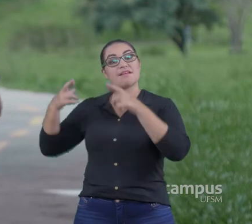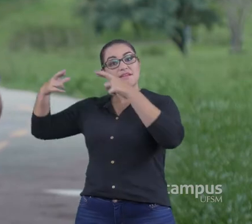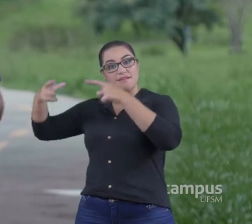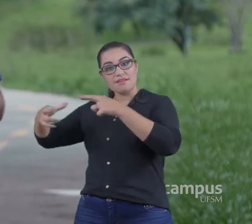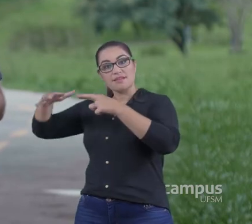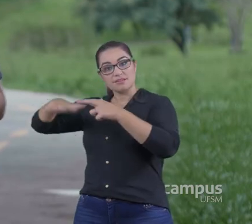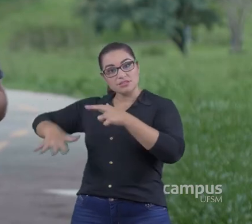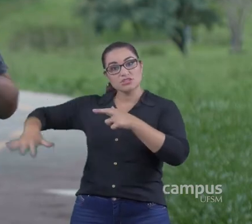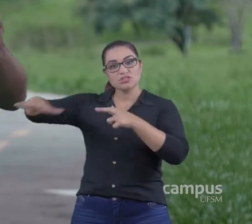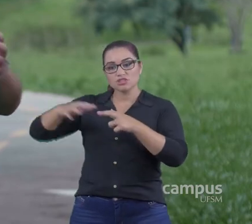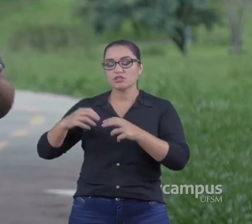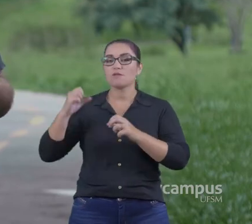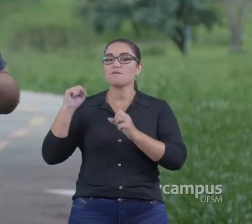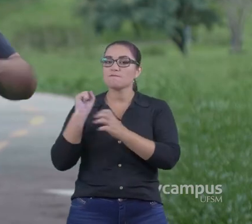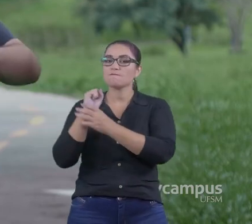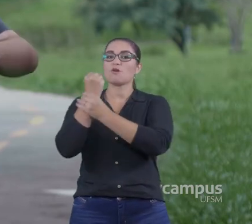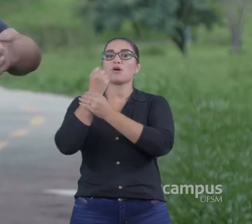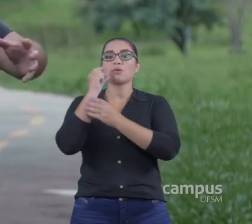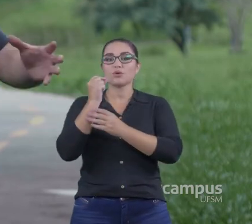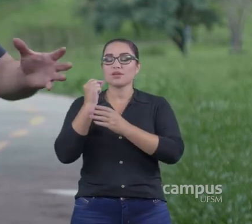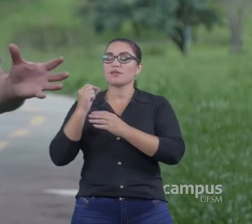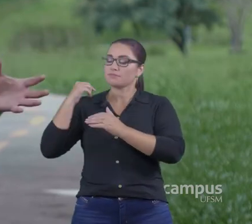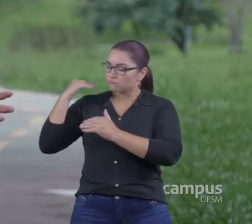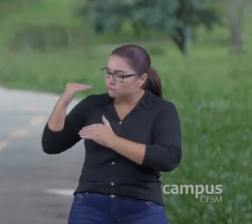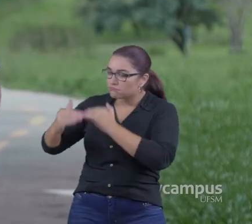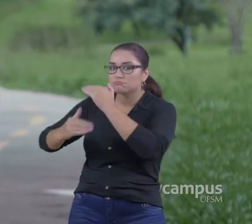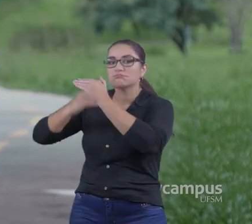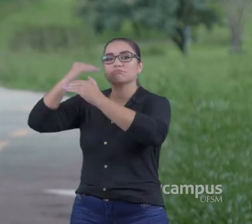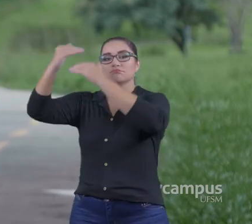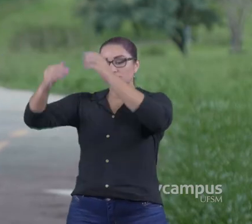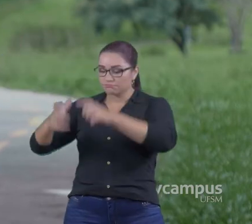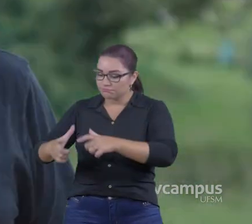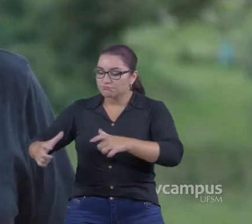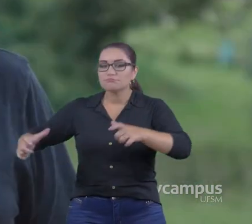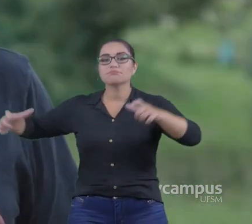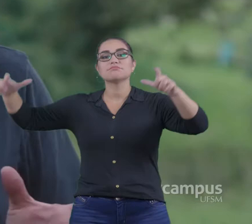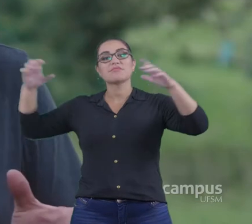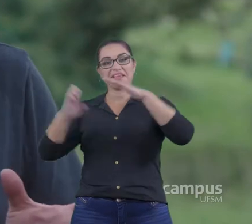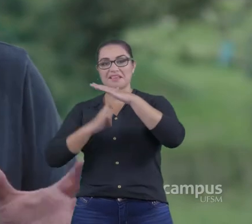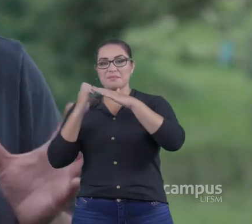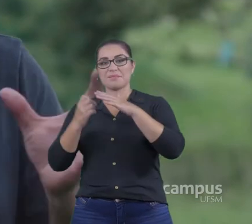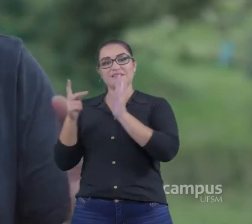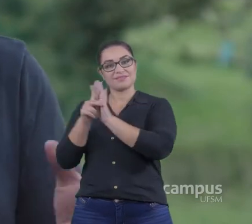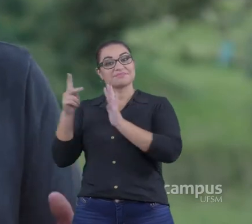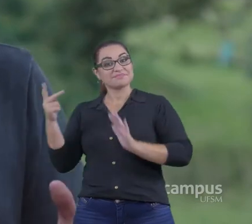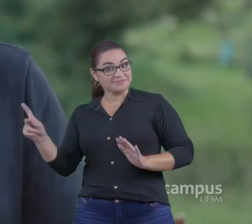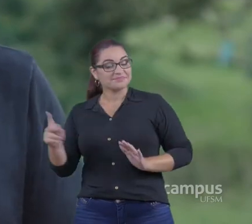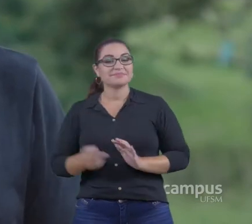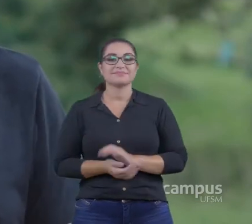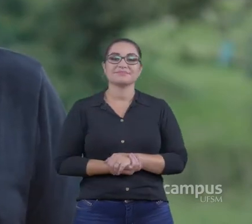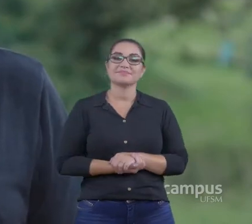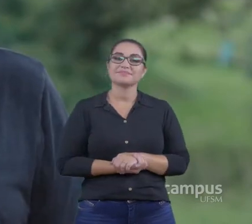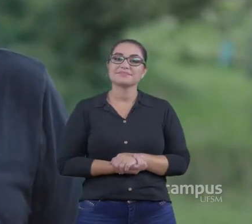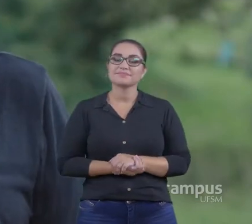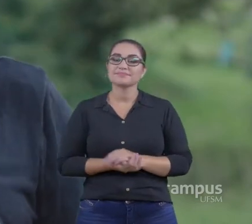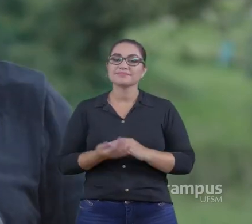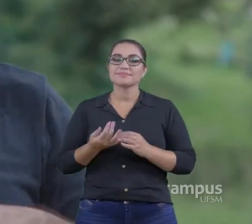tempo Ele tem que Fortalecer A cadeia local De empreendedores Do setor turístico Então